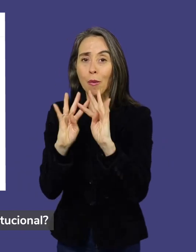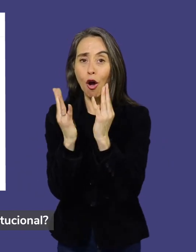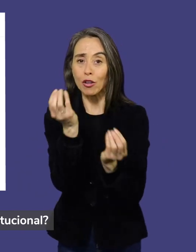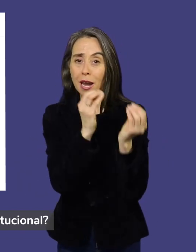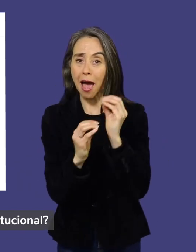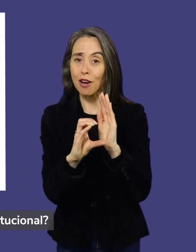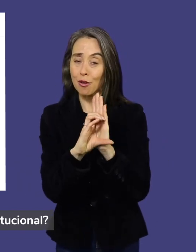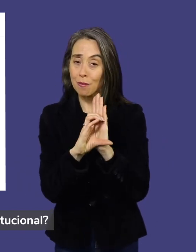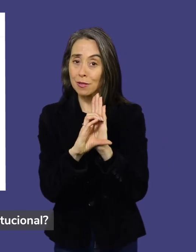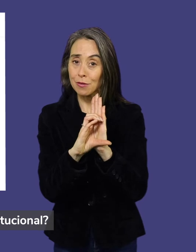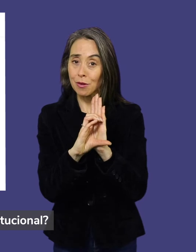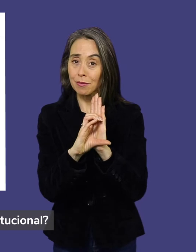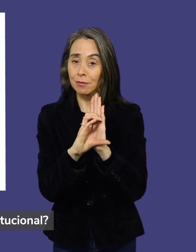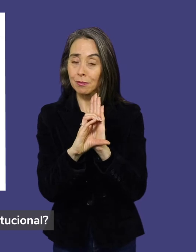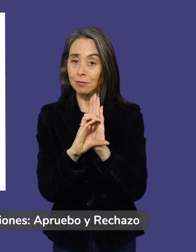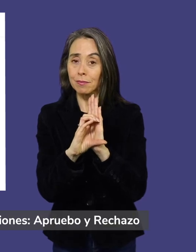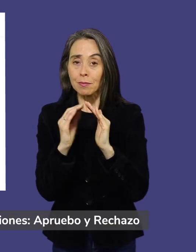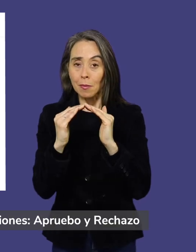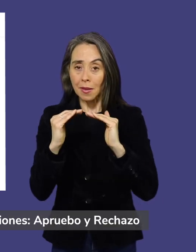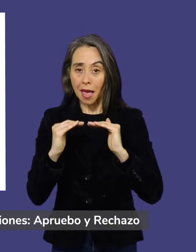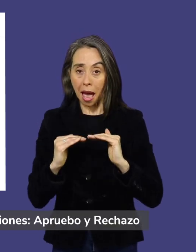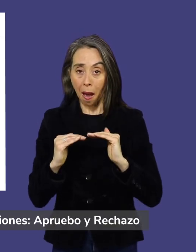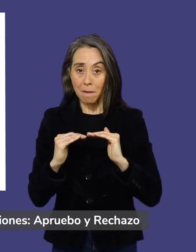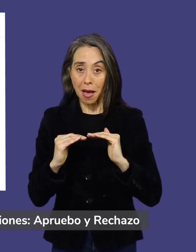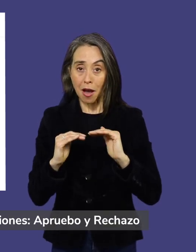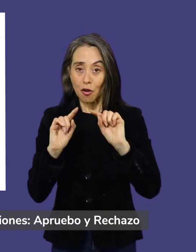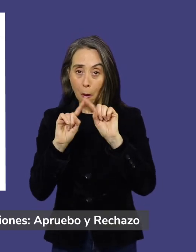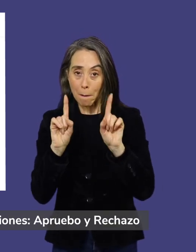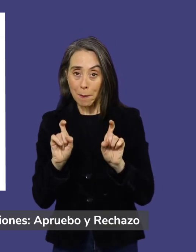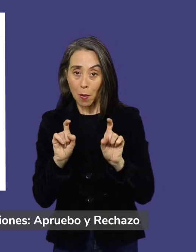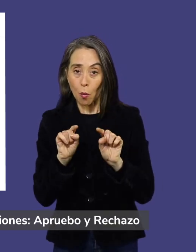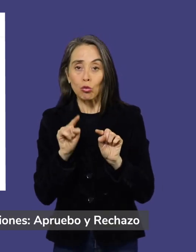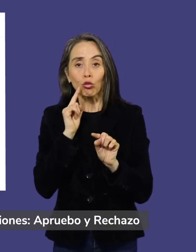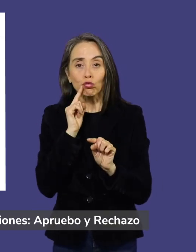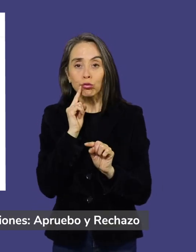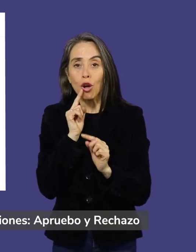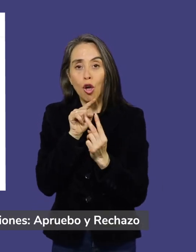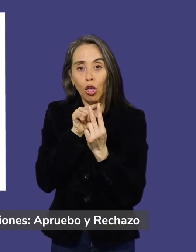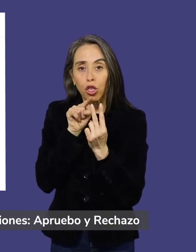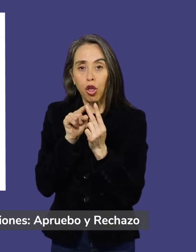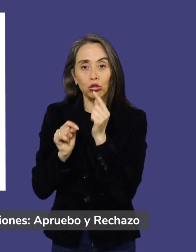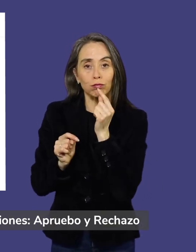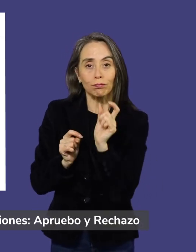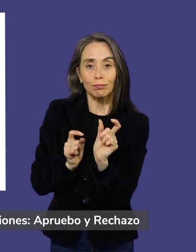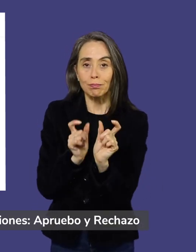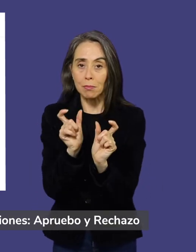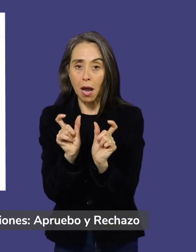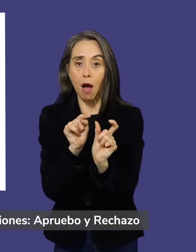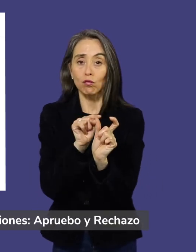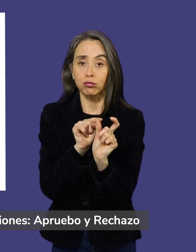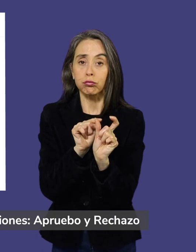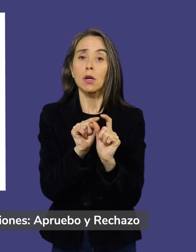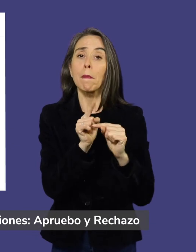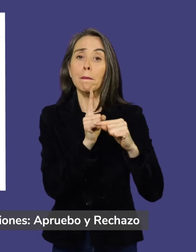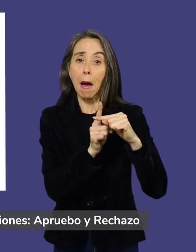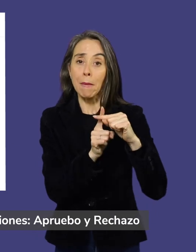Constitucional? Y abajo de la pregunta encontrará dos opciones, apruebo y rechazo.